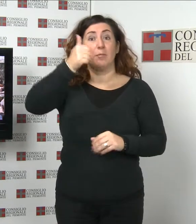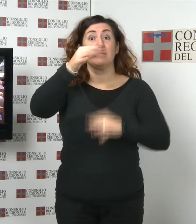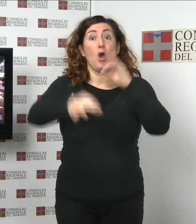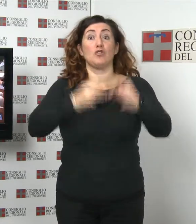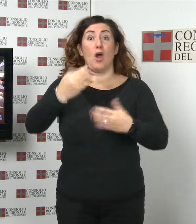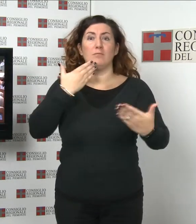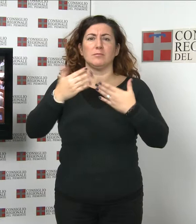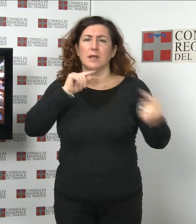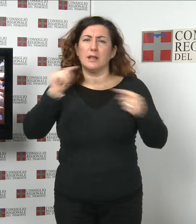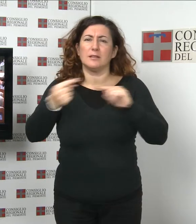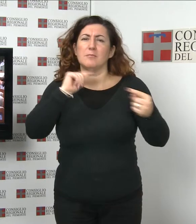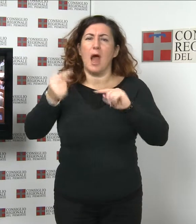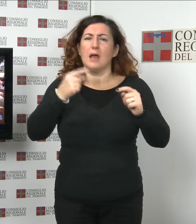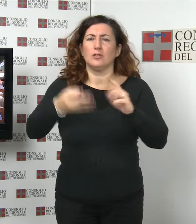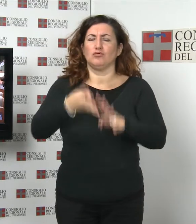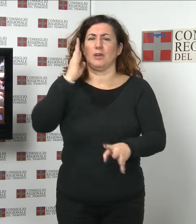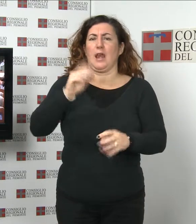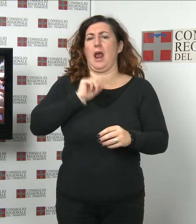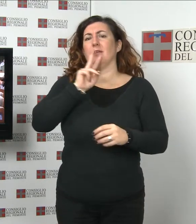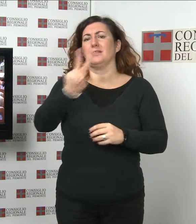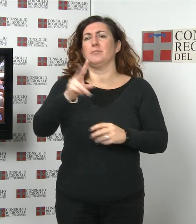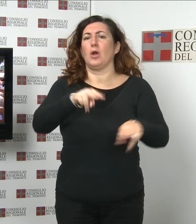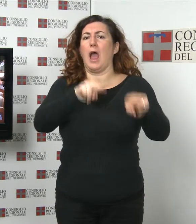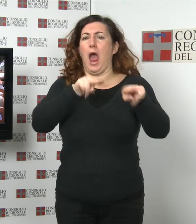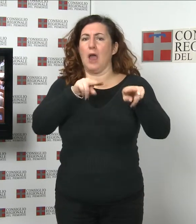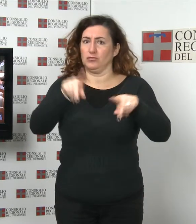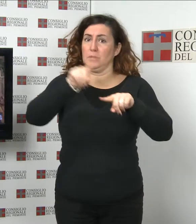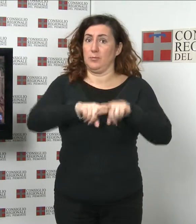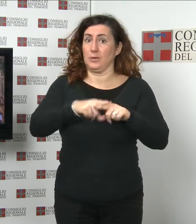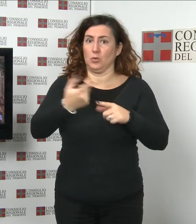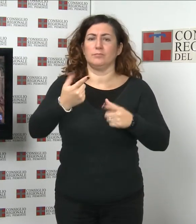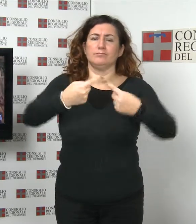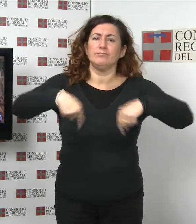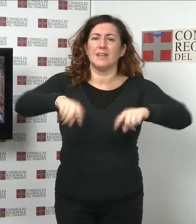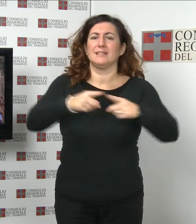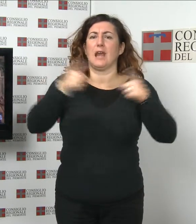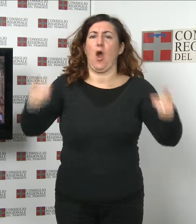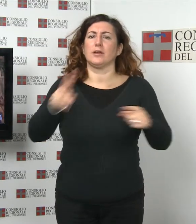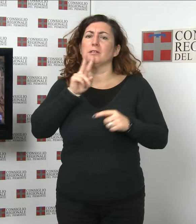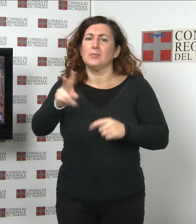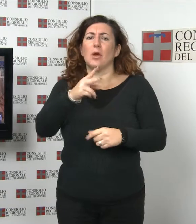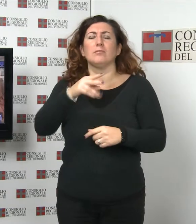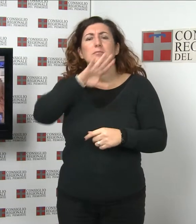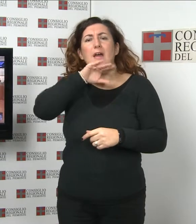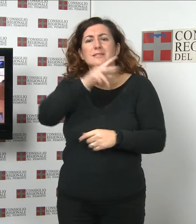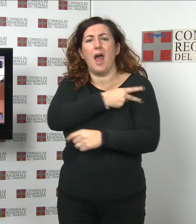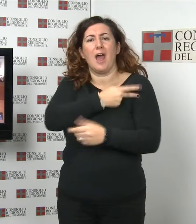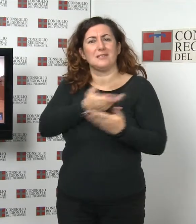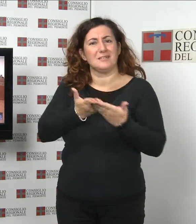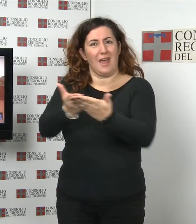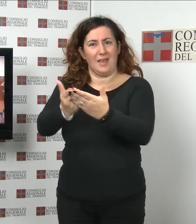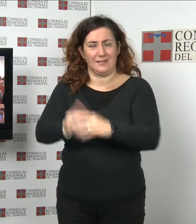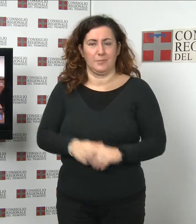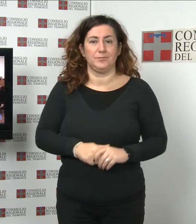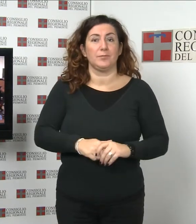sulle proposte per la caccia e ha svolto una seduta straordinaria sull'assistenza agli anziani. Nella mattina del 2 ottobre il